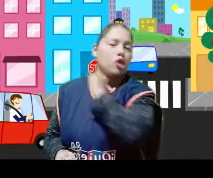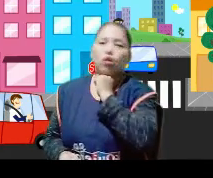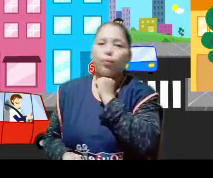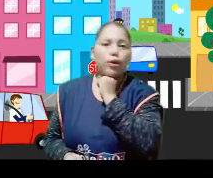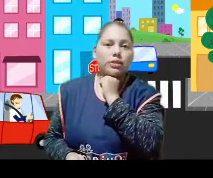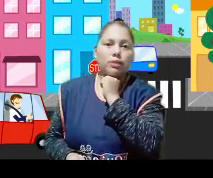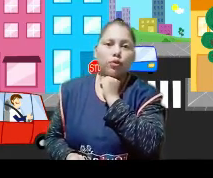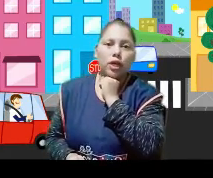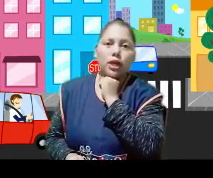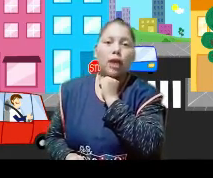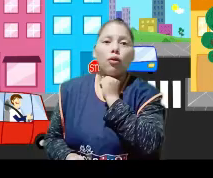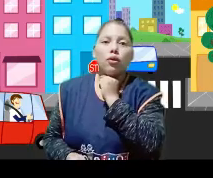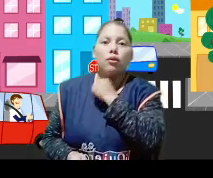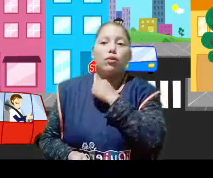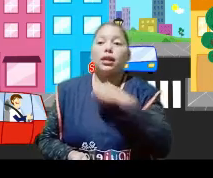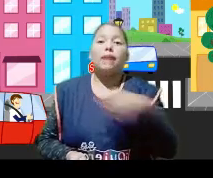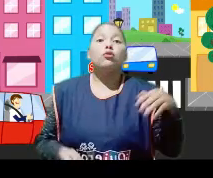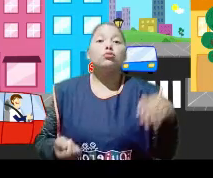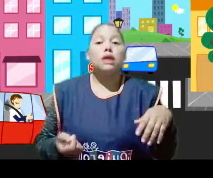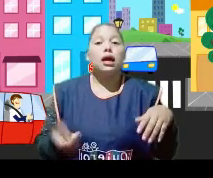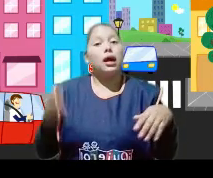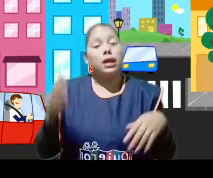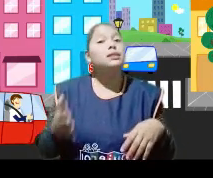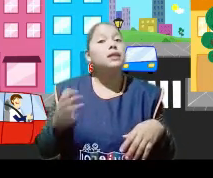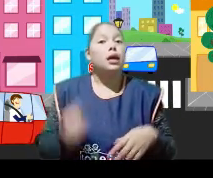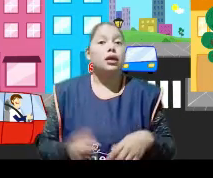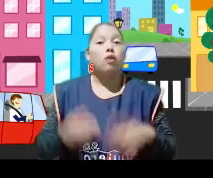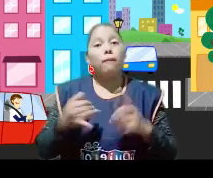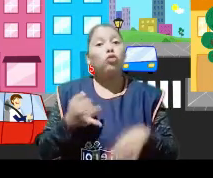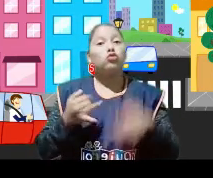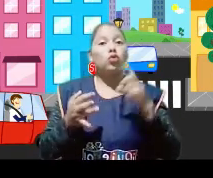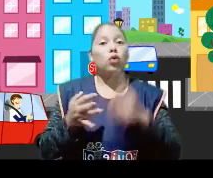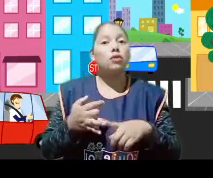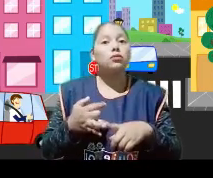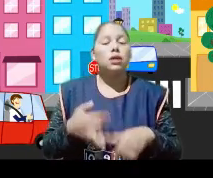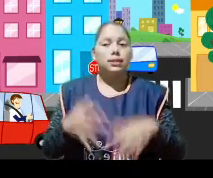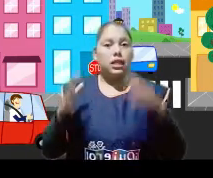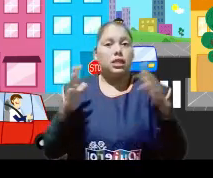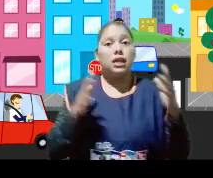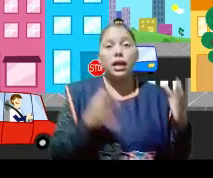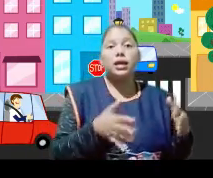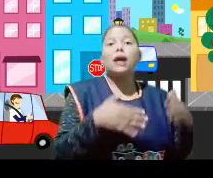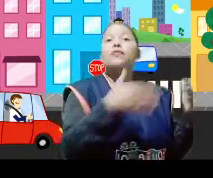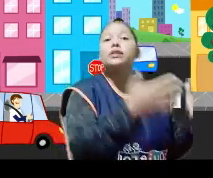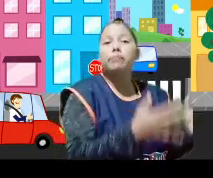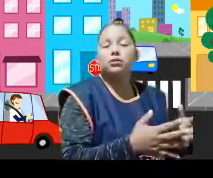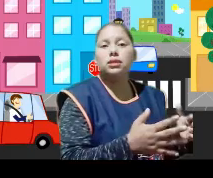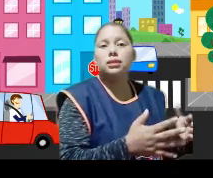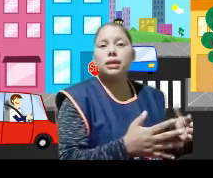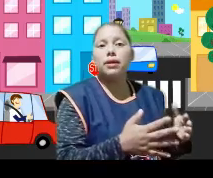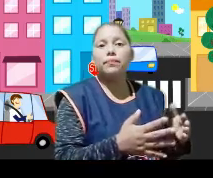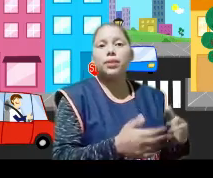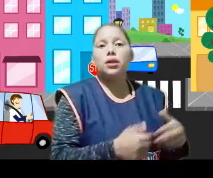ahí. No puedo pasar por cualquier lado porque las motos, ahí los motos o los carros se detienen ahí antes del